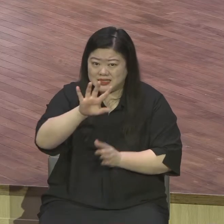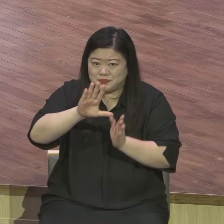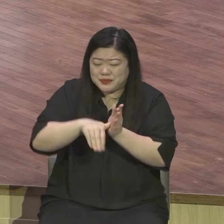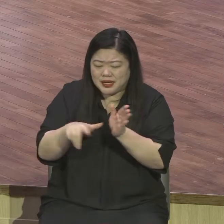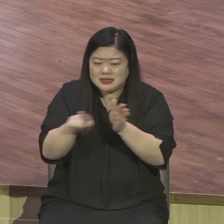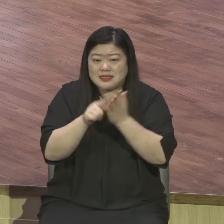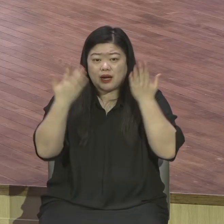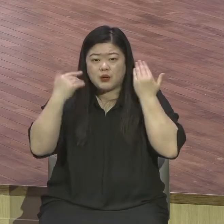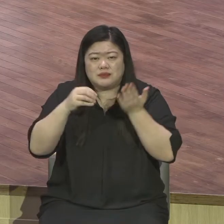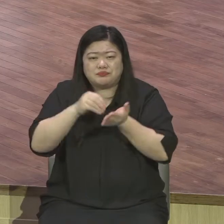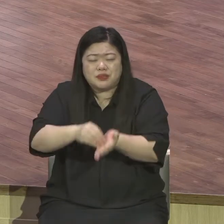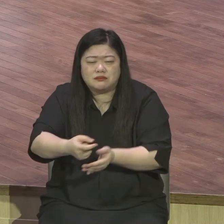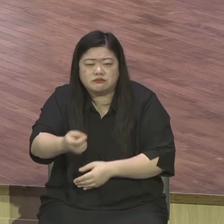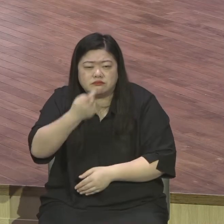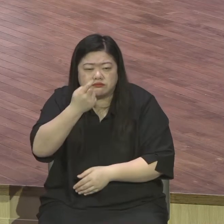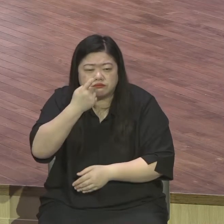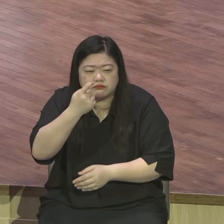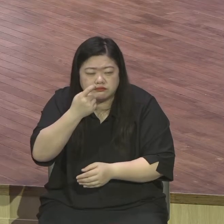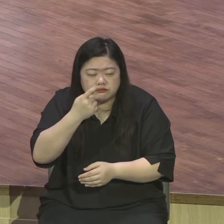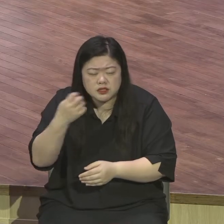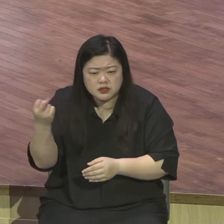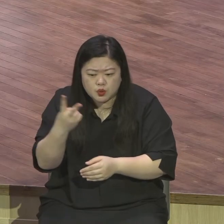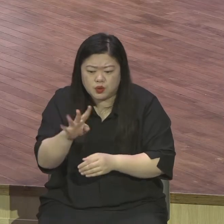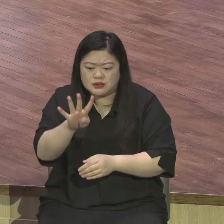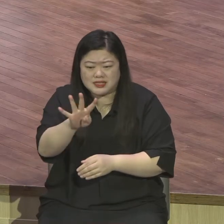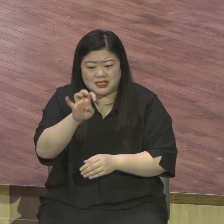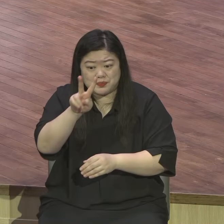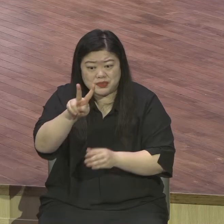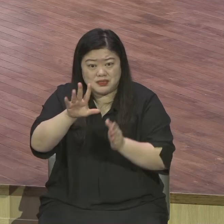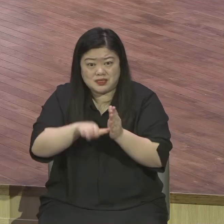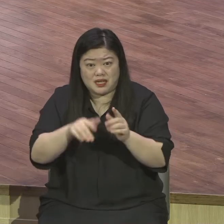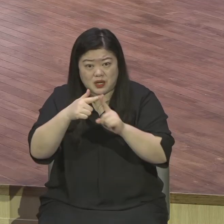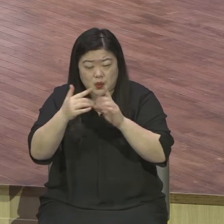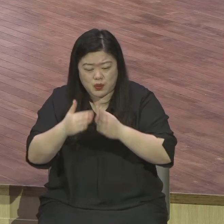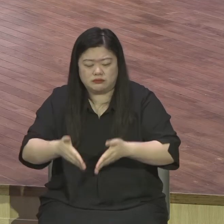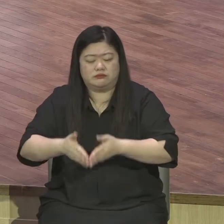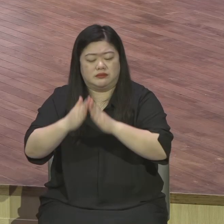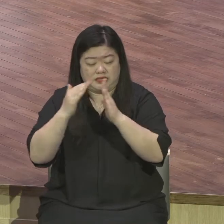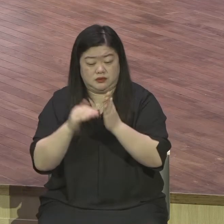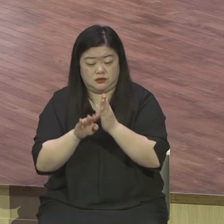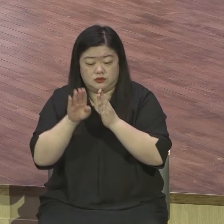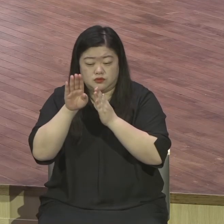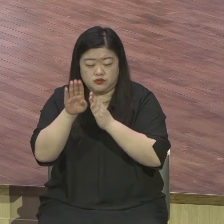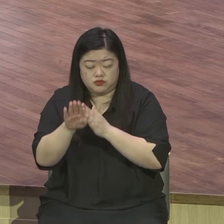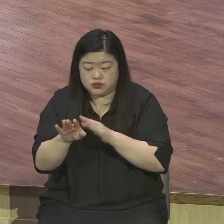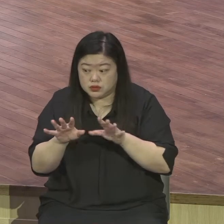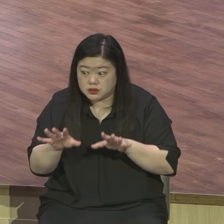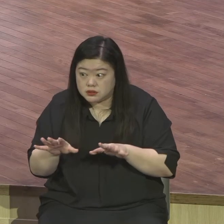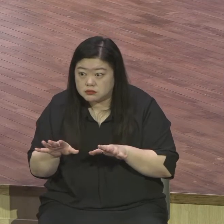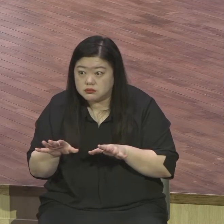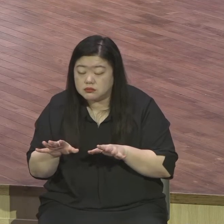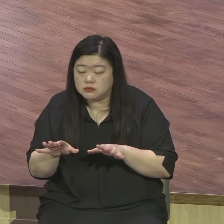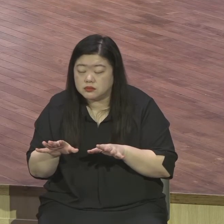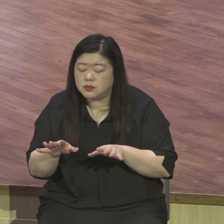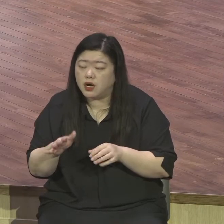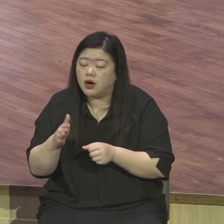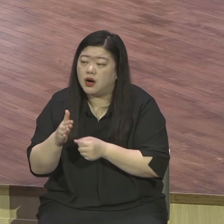있으면 사단에게 당하지 않고 이길 수가 있습니다 세상 살면서도 나매마다 바울이 날로 새롭도다